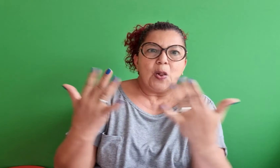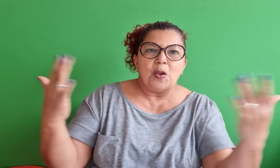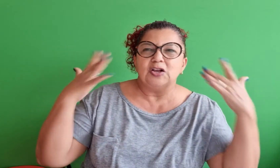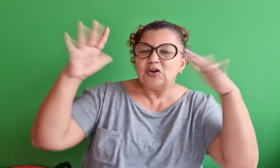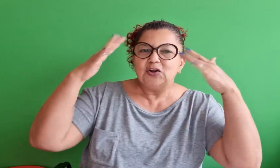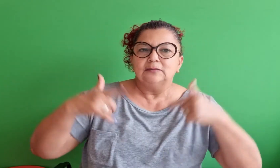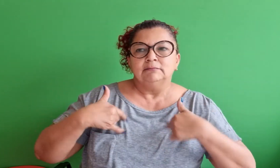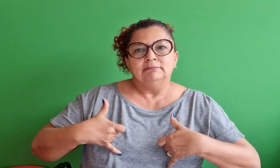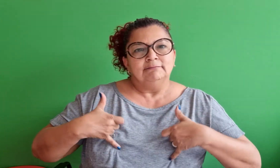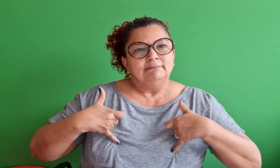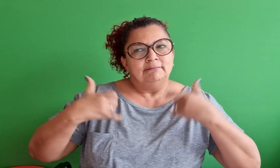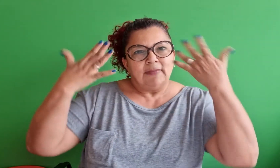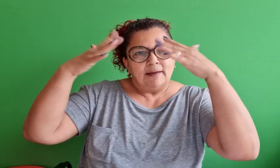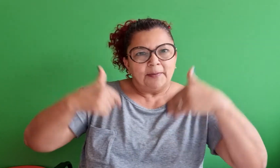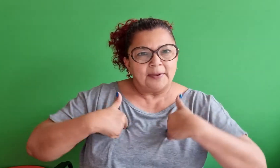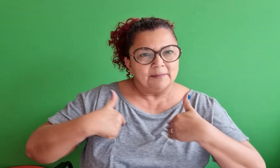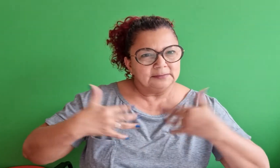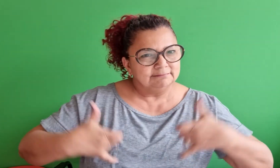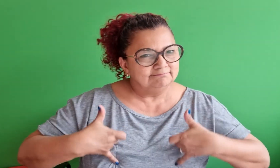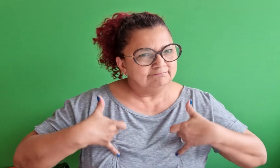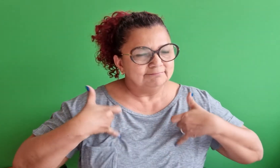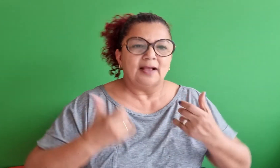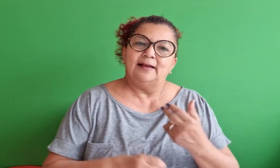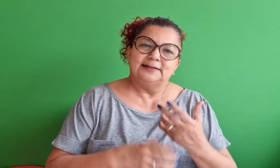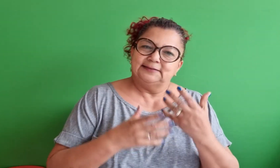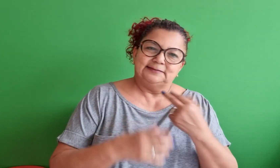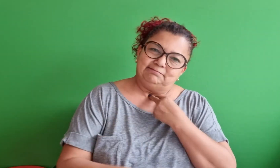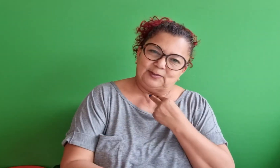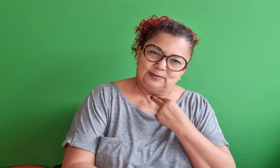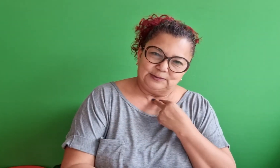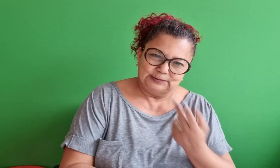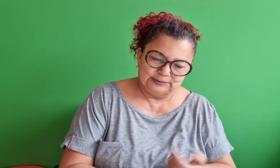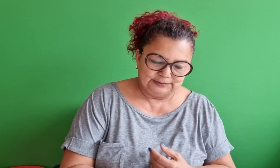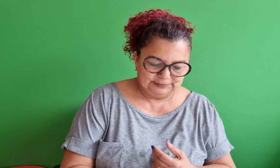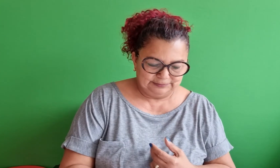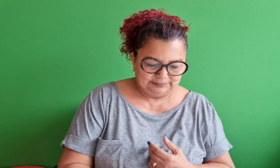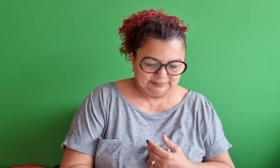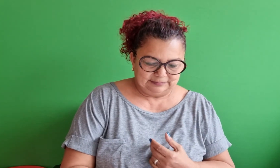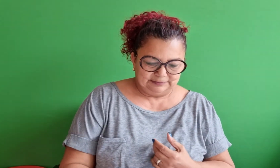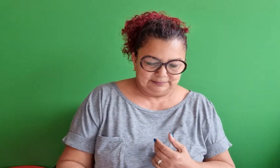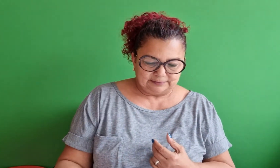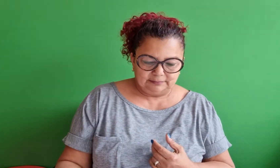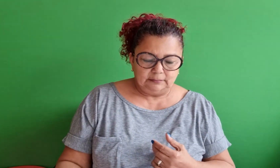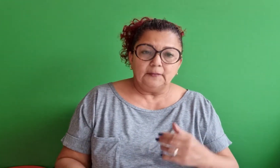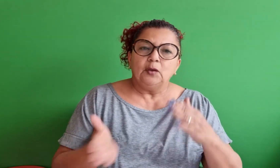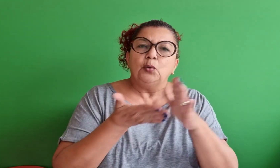agradecer e não de querer ser aplaudido e reconhecido, porque isso inflou o orgulho e a vaidade.